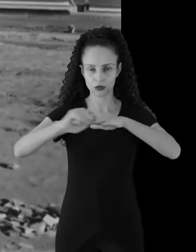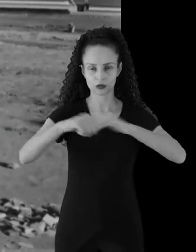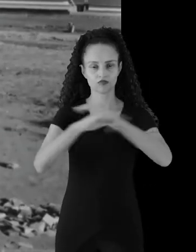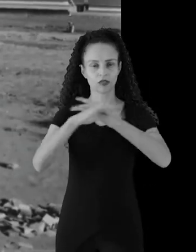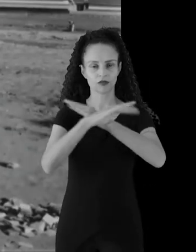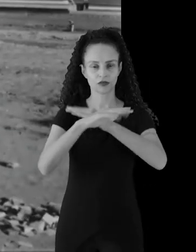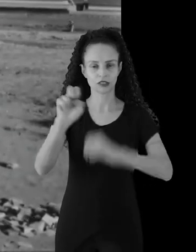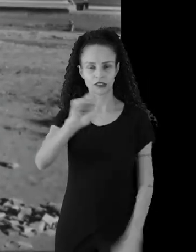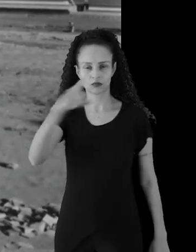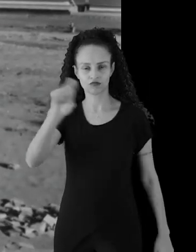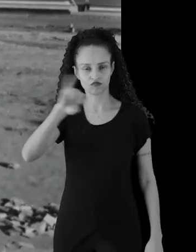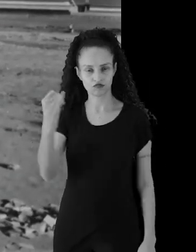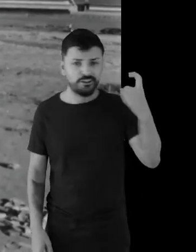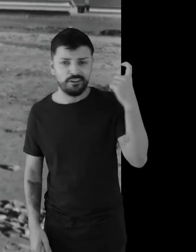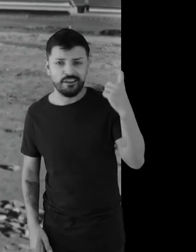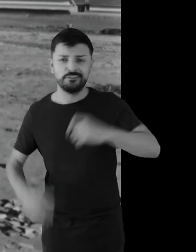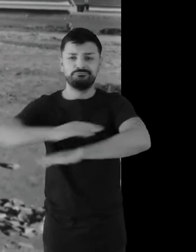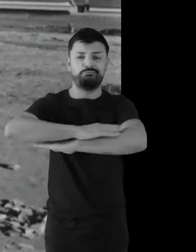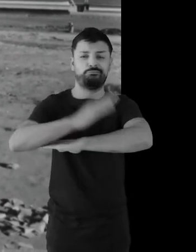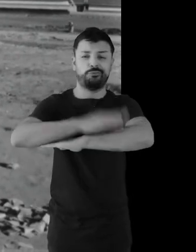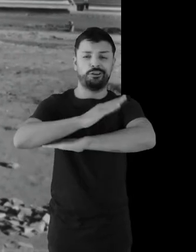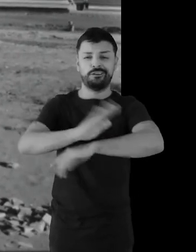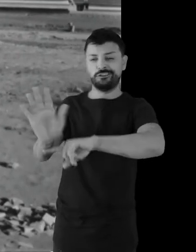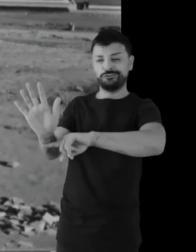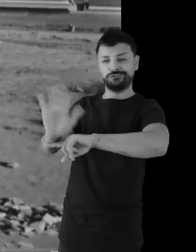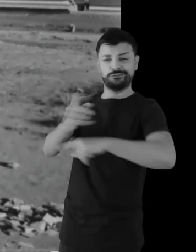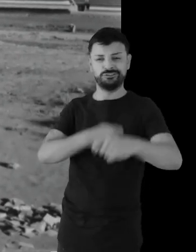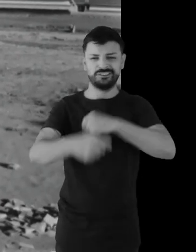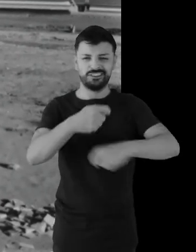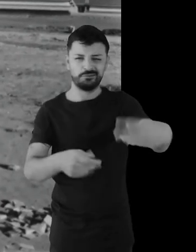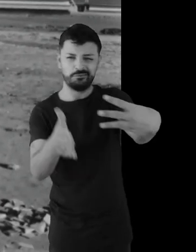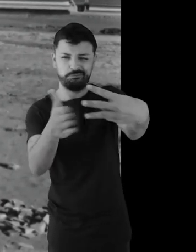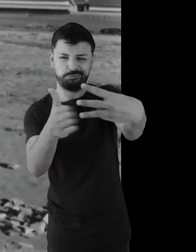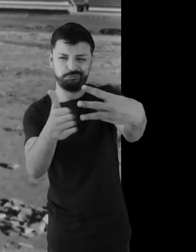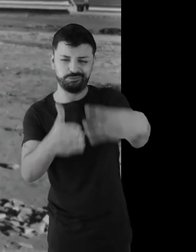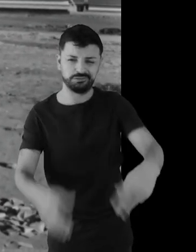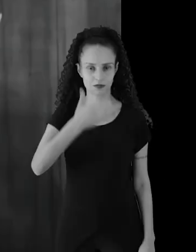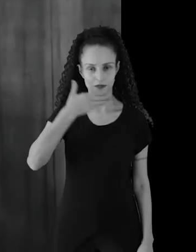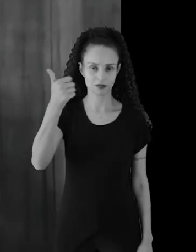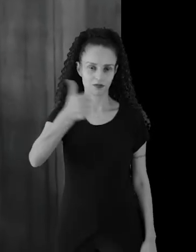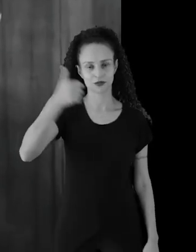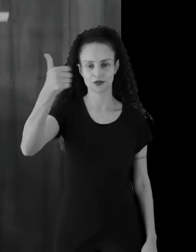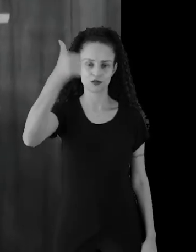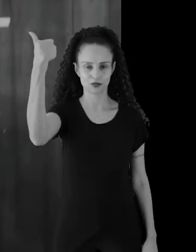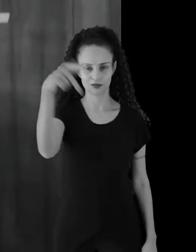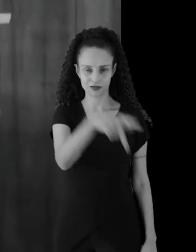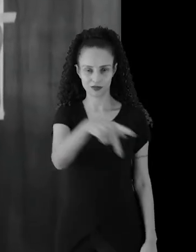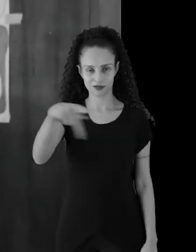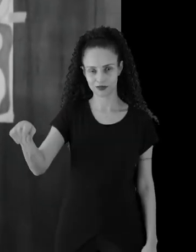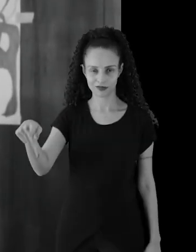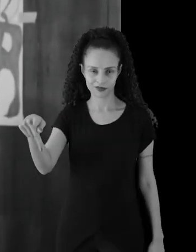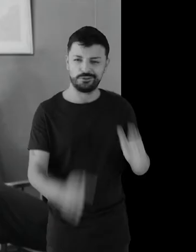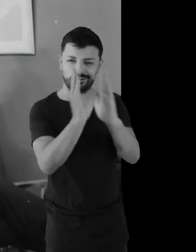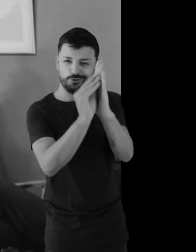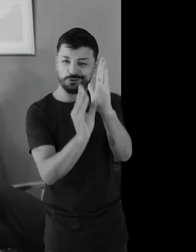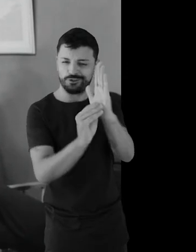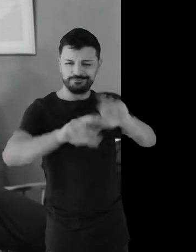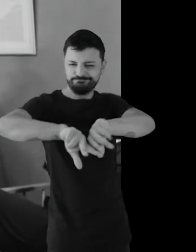unha na Avenida São João. Ex-porteiro de cinema de terceira classe. Os melhores professores. Conteúdo amplo